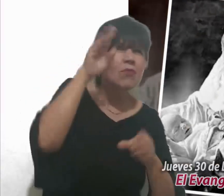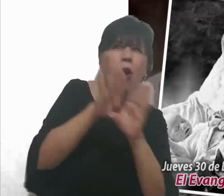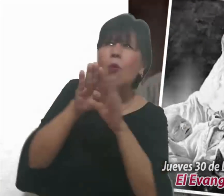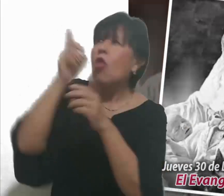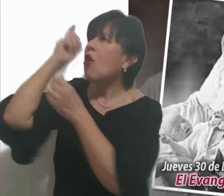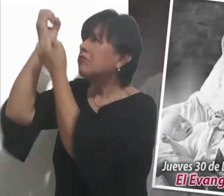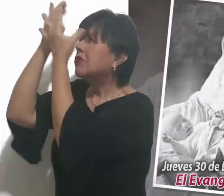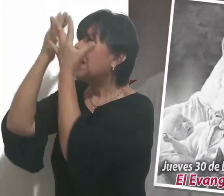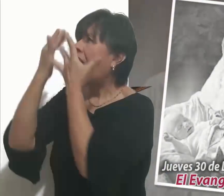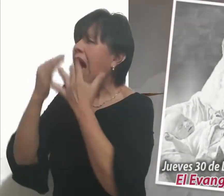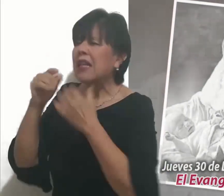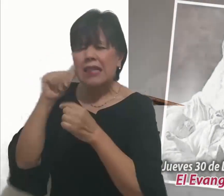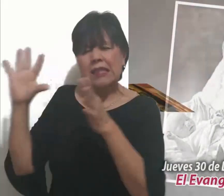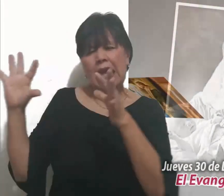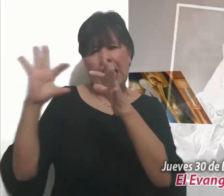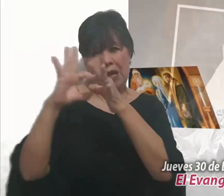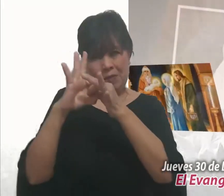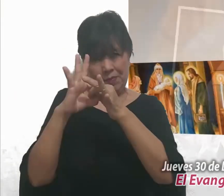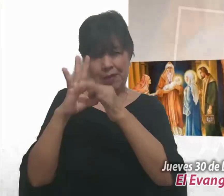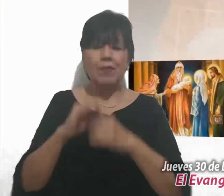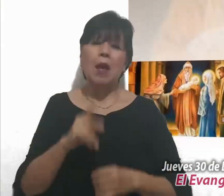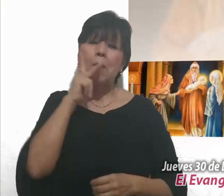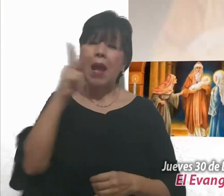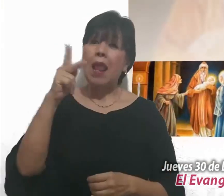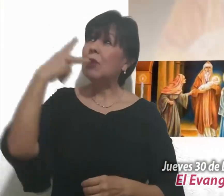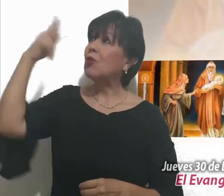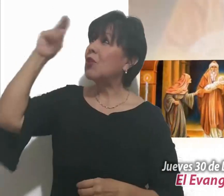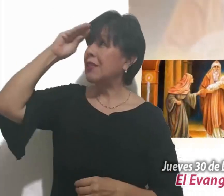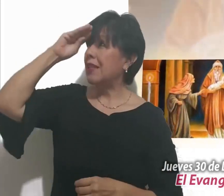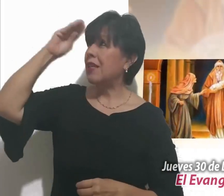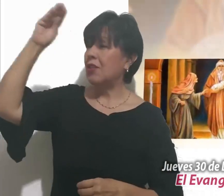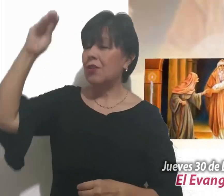estaba con él. Palabra del Señor